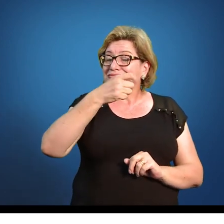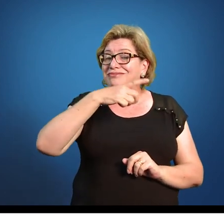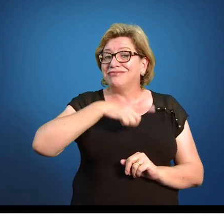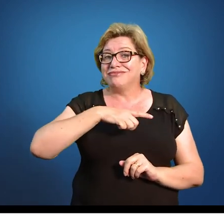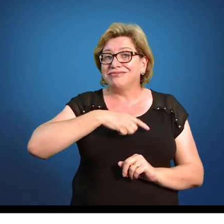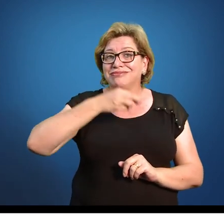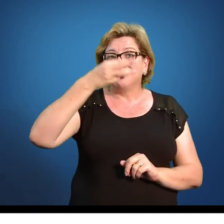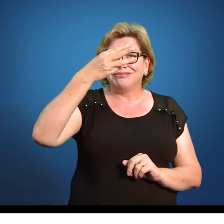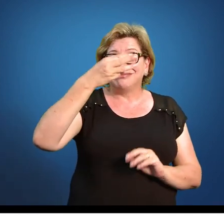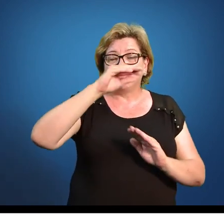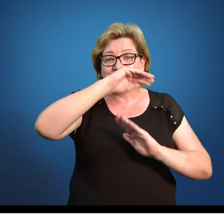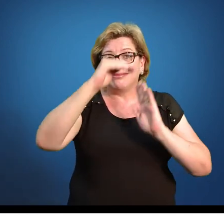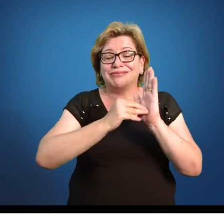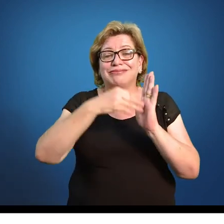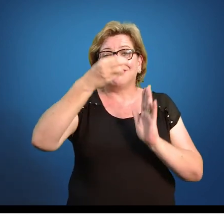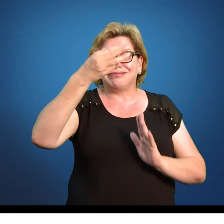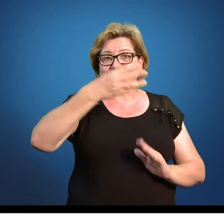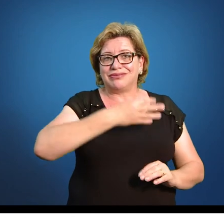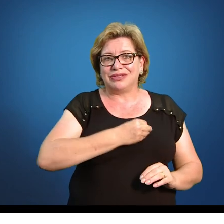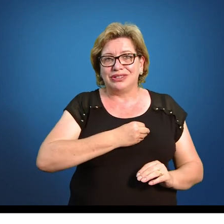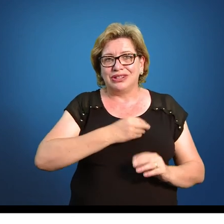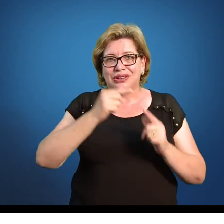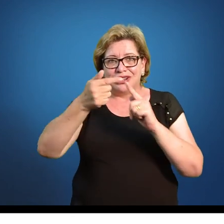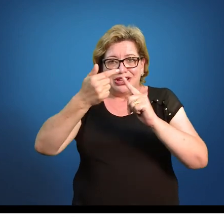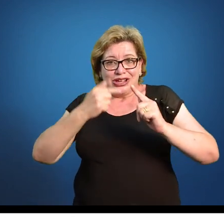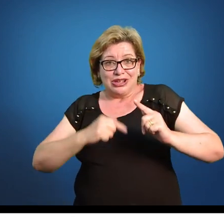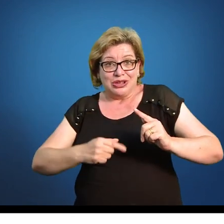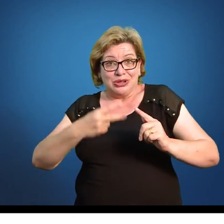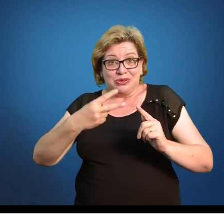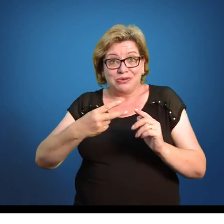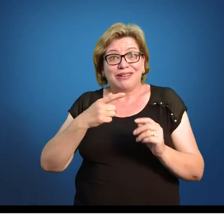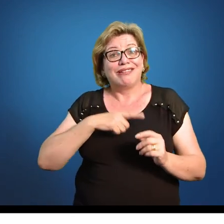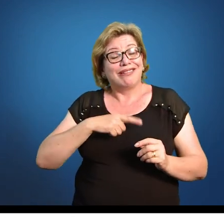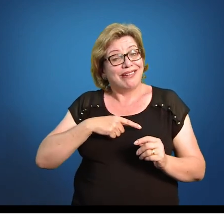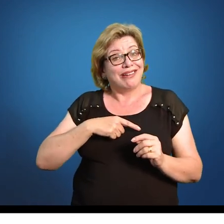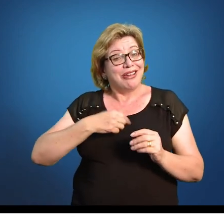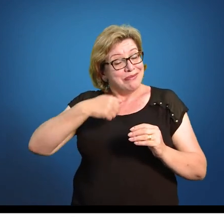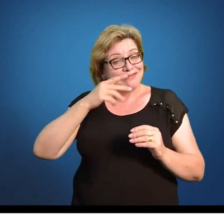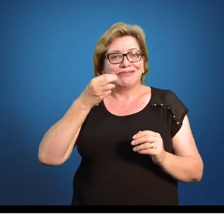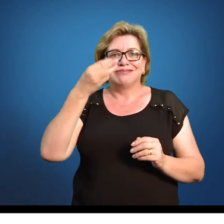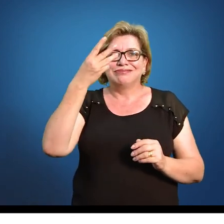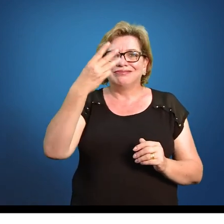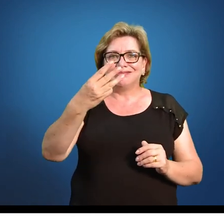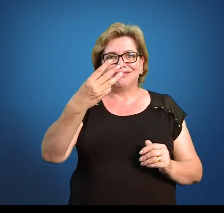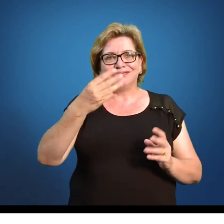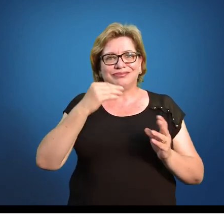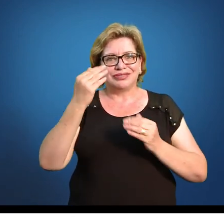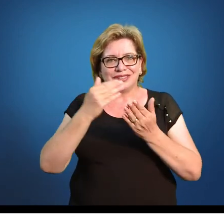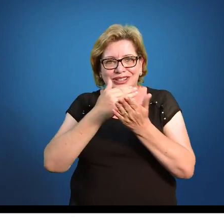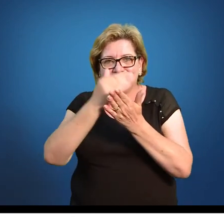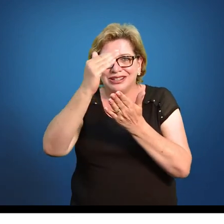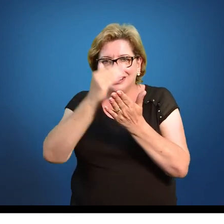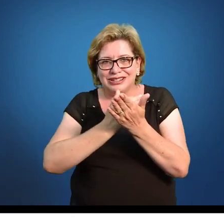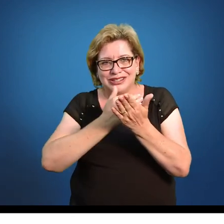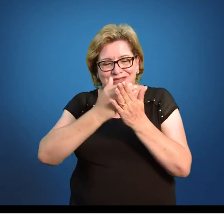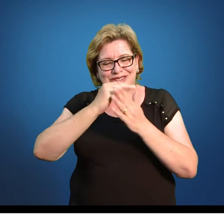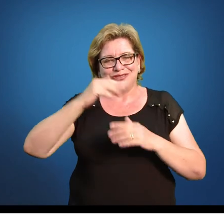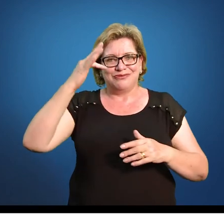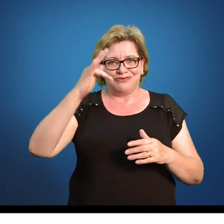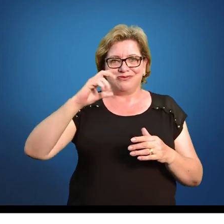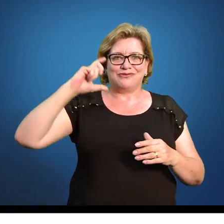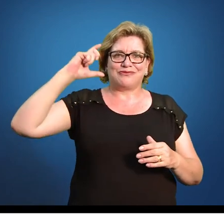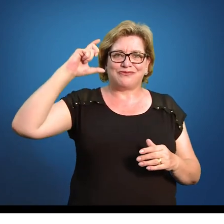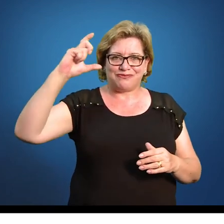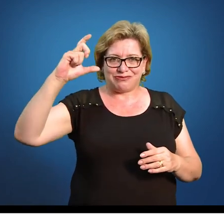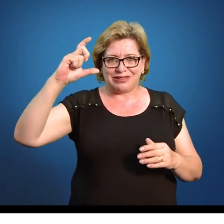automaticamente quem sobrou tem mais de 3. Então, na frequência acumulada, quando eu falo dela, eu estou fazendo essa separação. Eu estou falando de uma